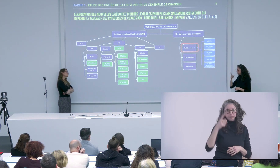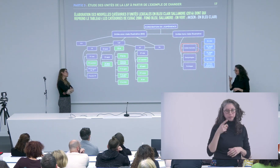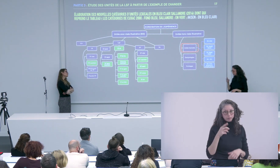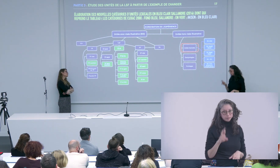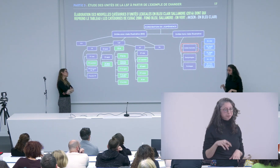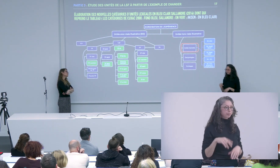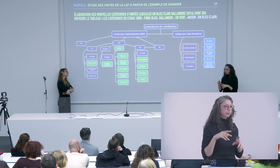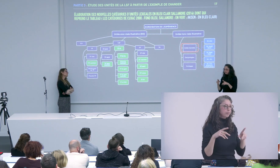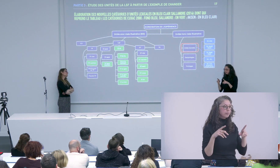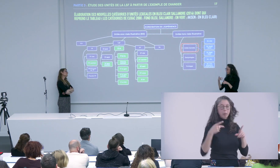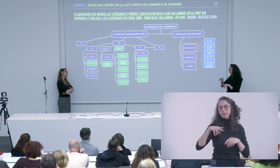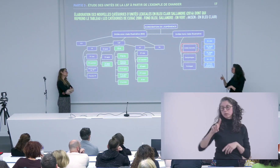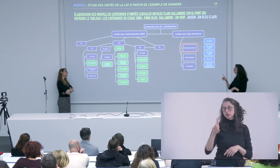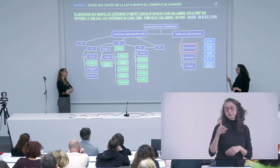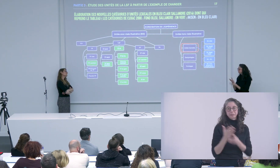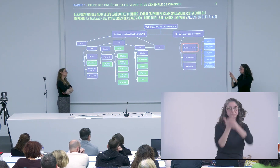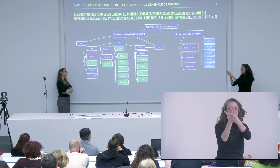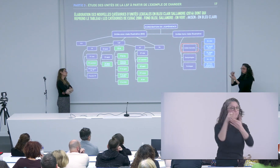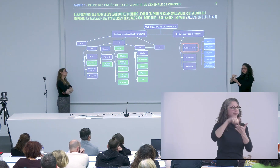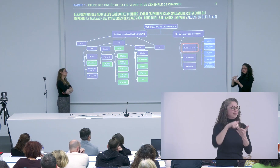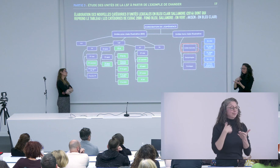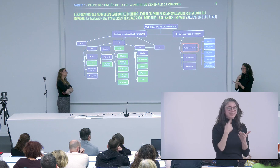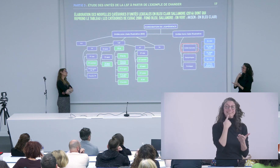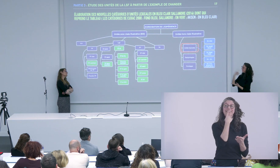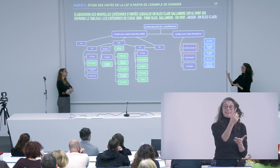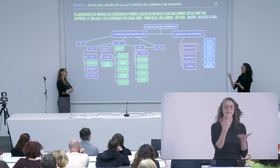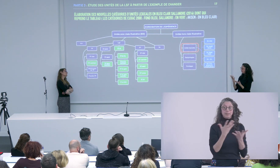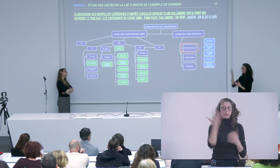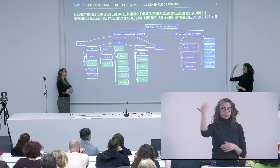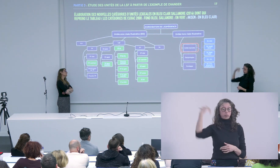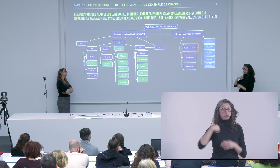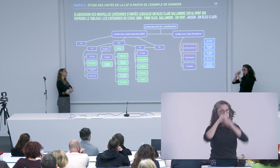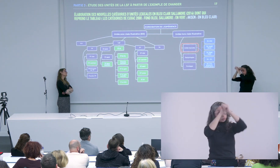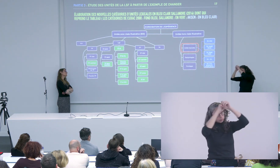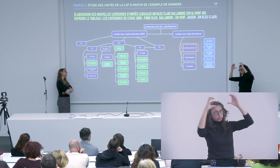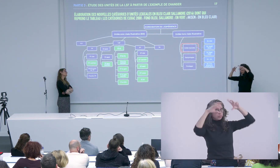un document à l'école doctorale pour mon doctorat